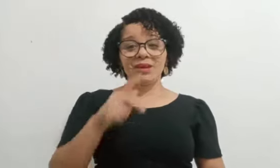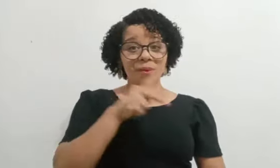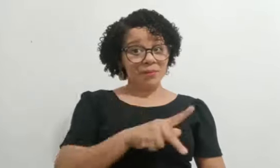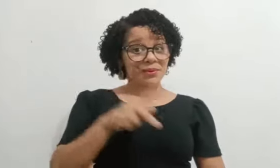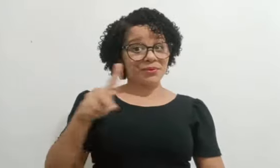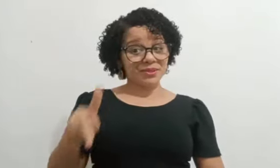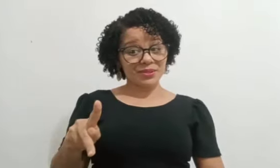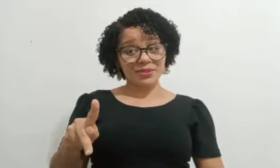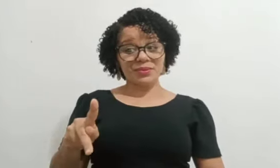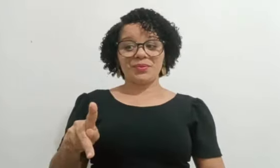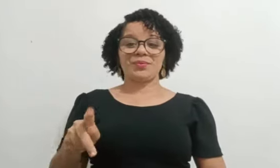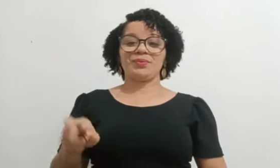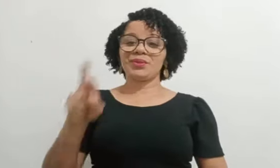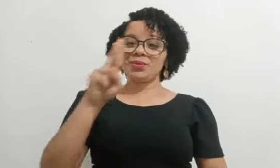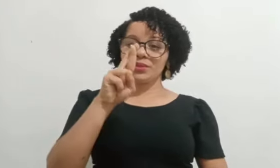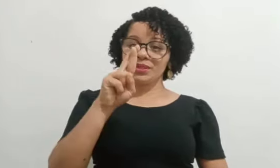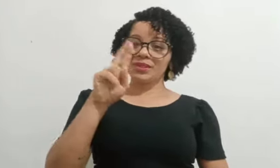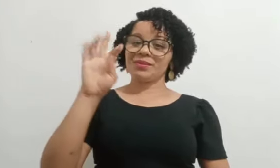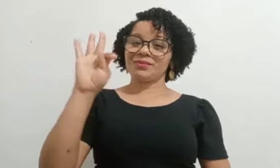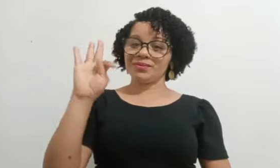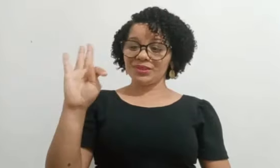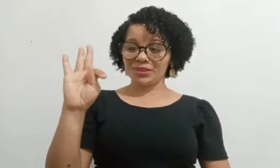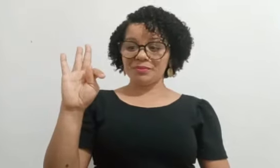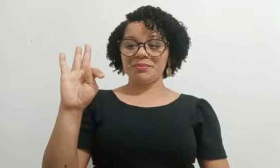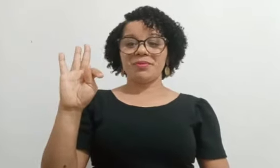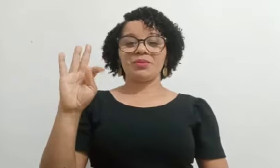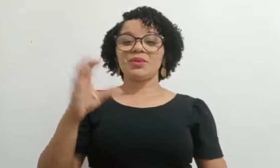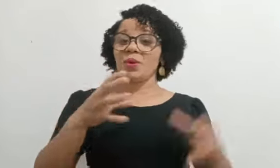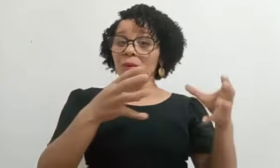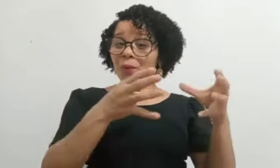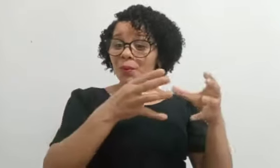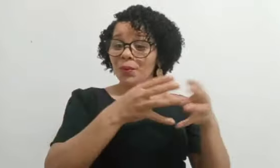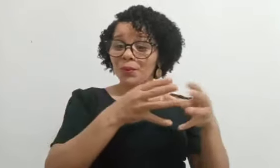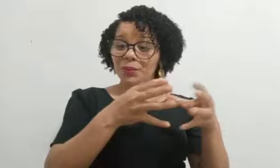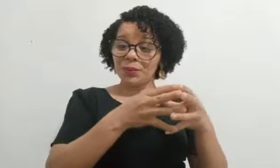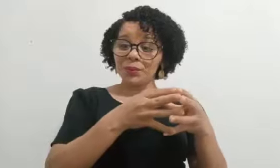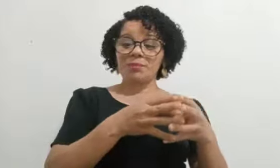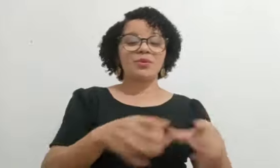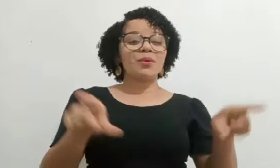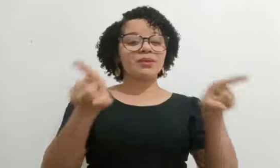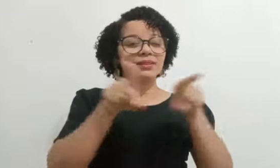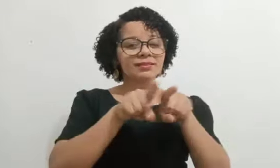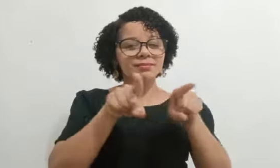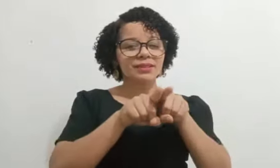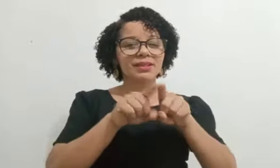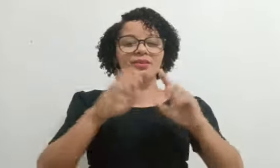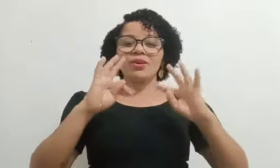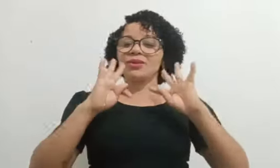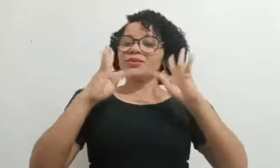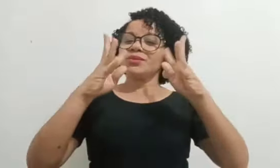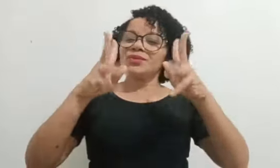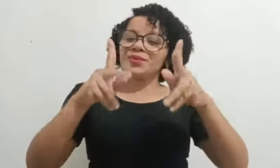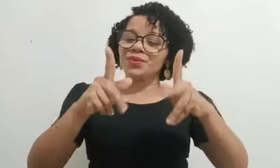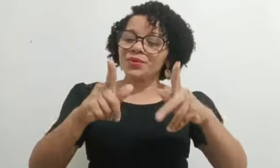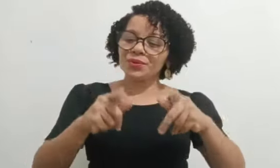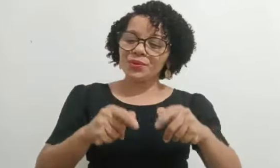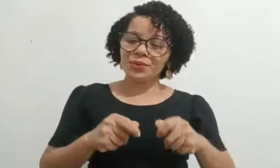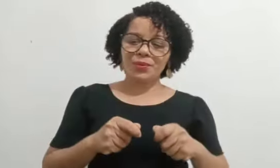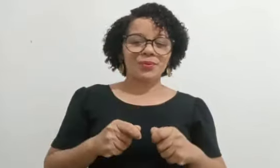Eu agradeço a ajuda do professor Rodrigo de Mouto e de toda a equipe que teve